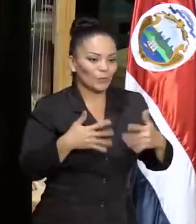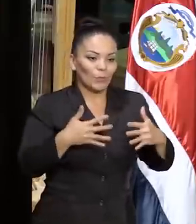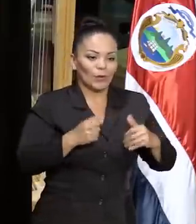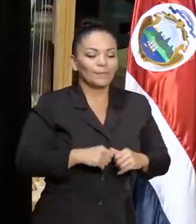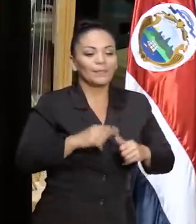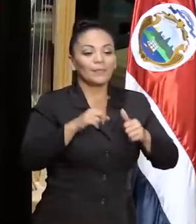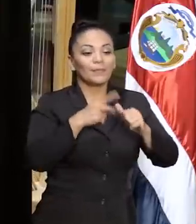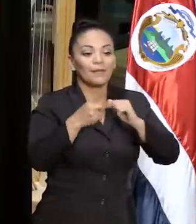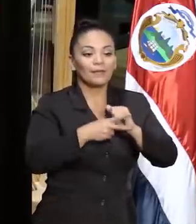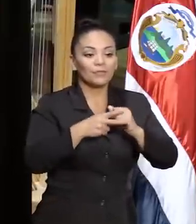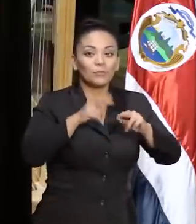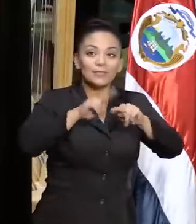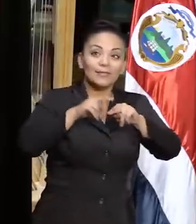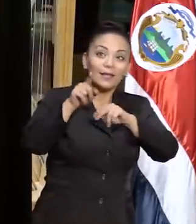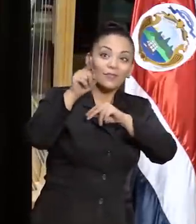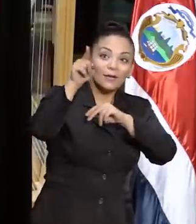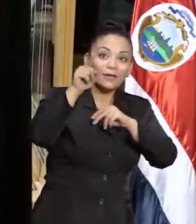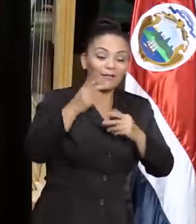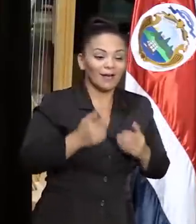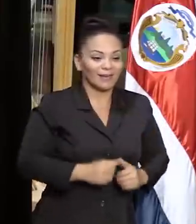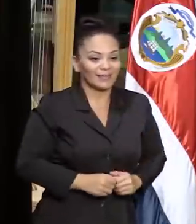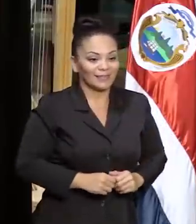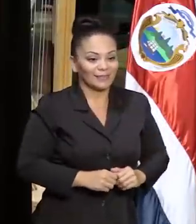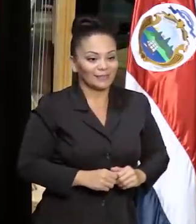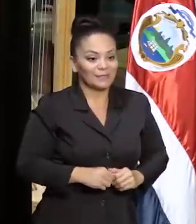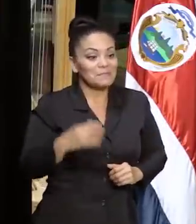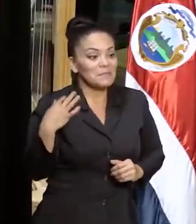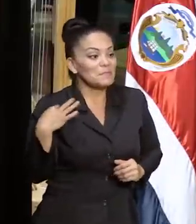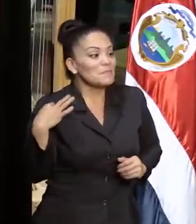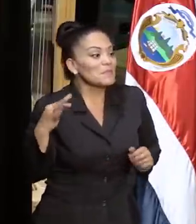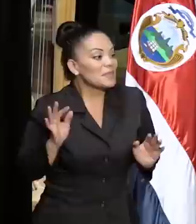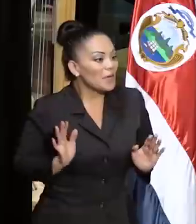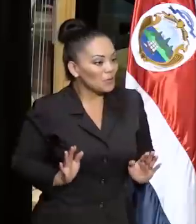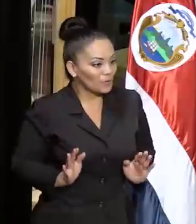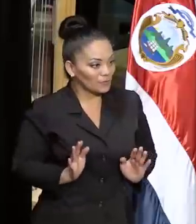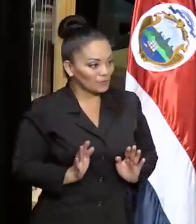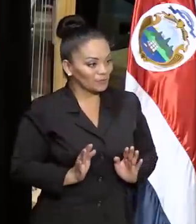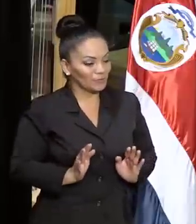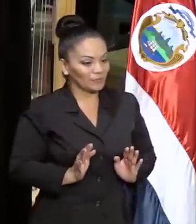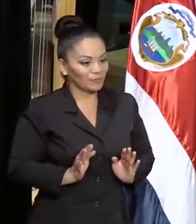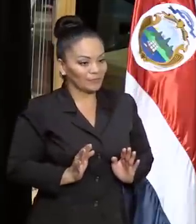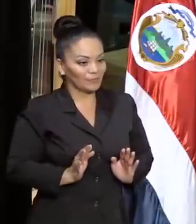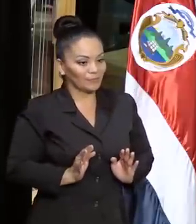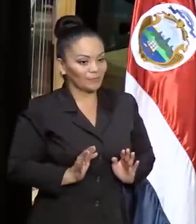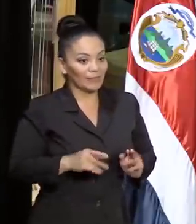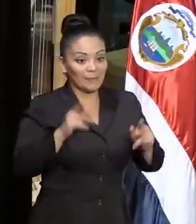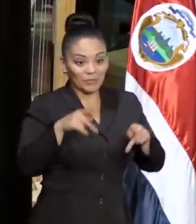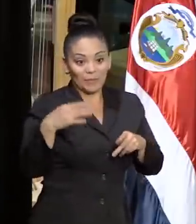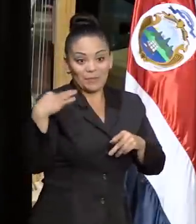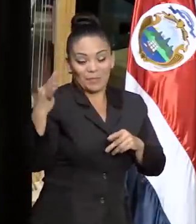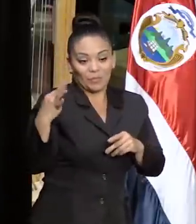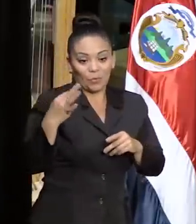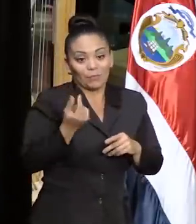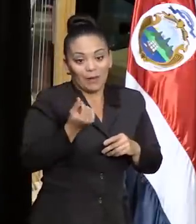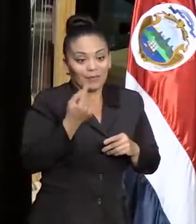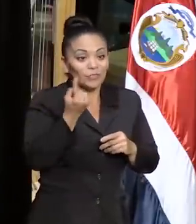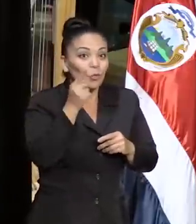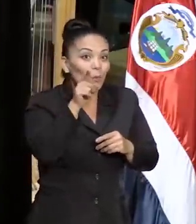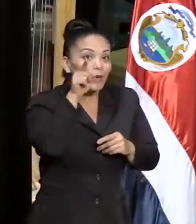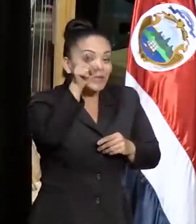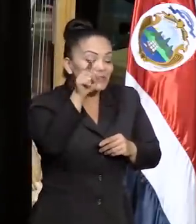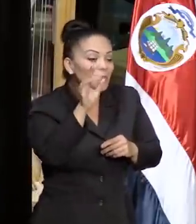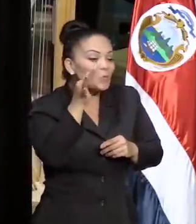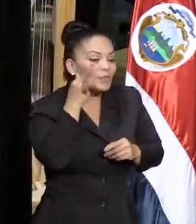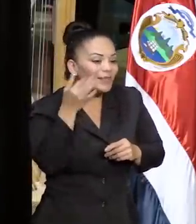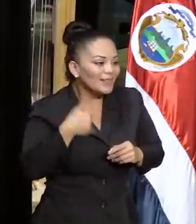la primera vez que me senté allá arriba porque me invitaron y el que me invitó tenía plata solo para allá arriba, un